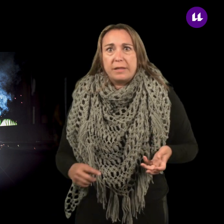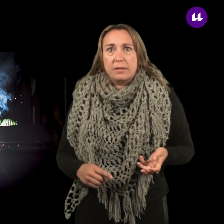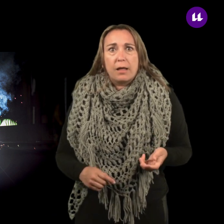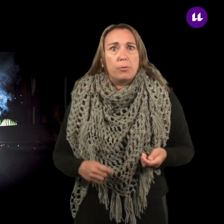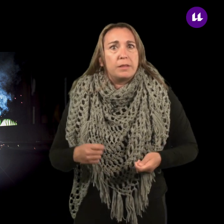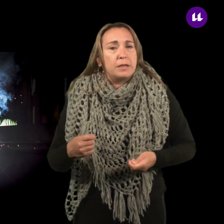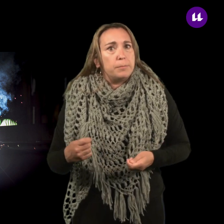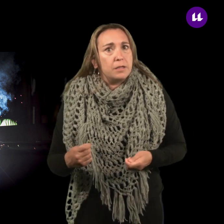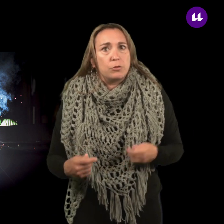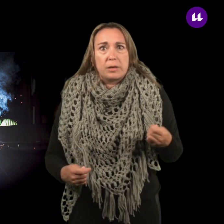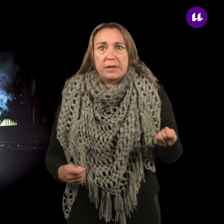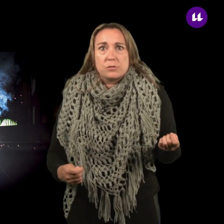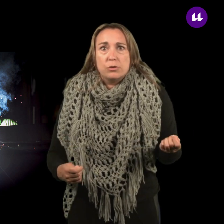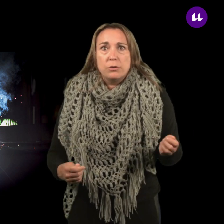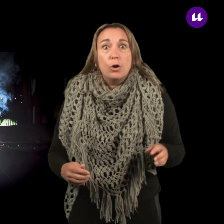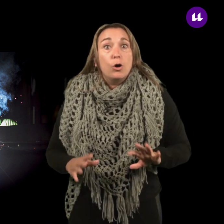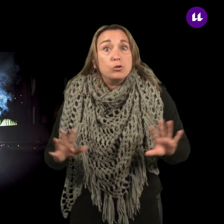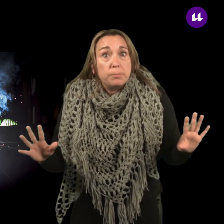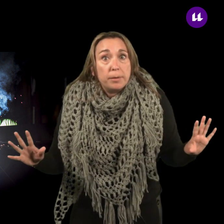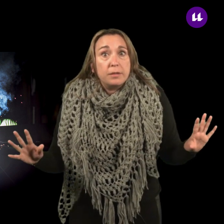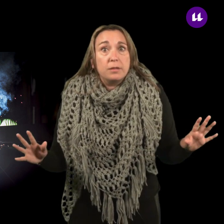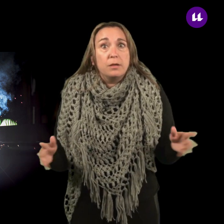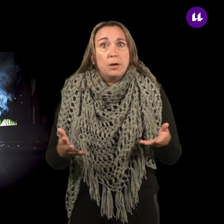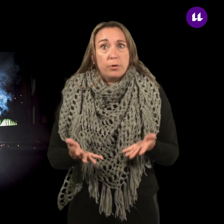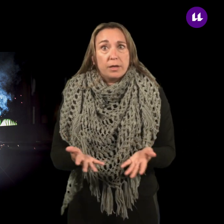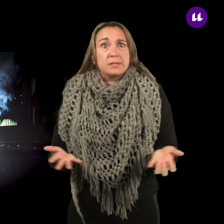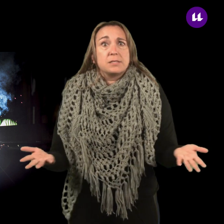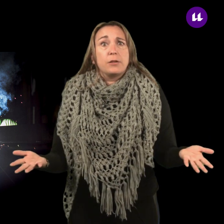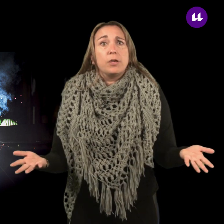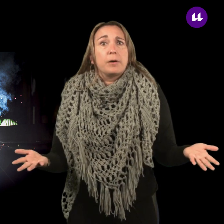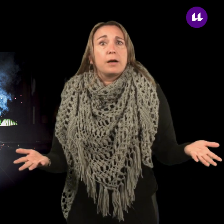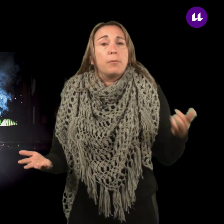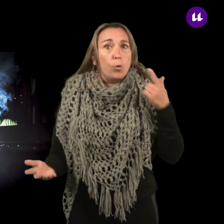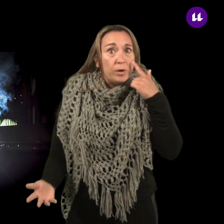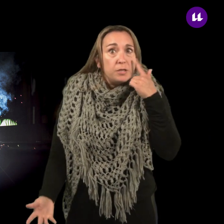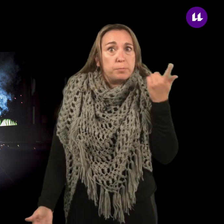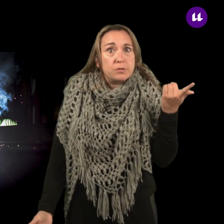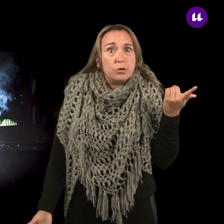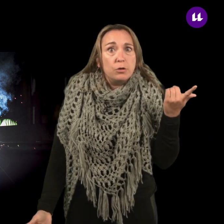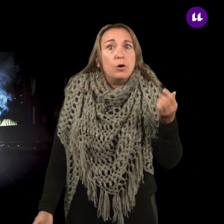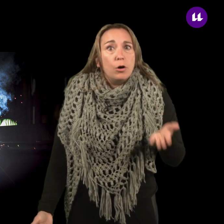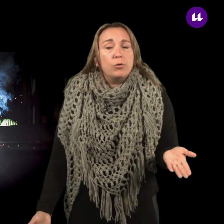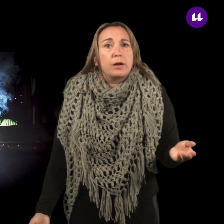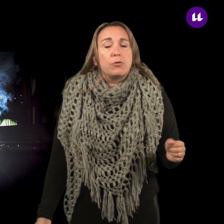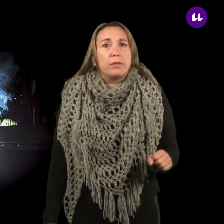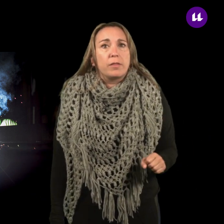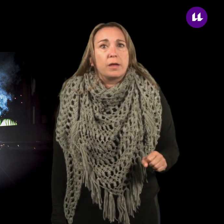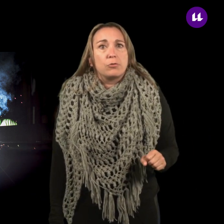pintado, mantenimiento, reparación, o simplemente porque es necesario llevar a cabo una inspección o una recogida de datos.